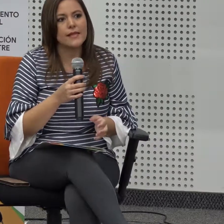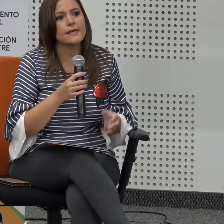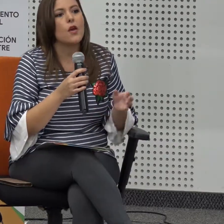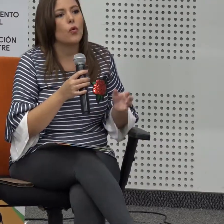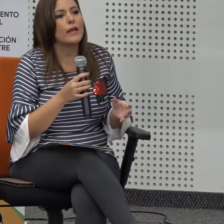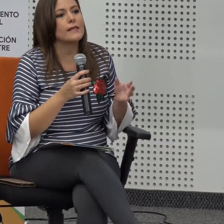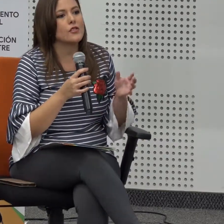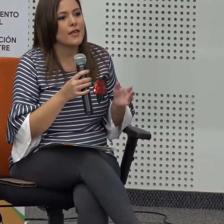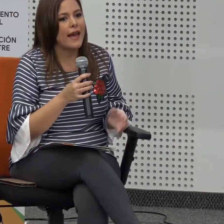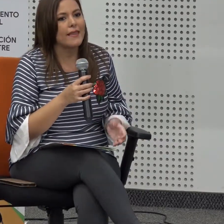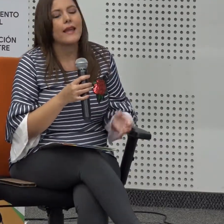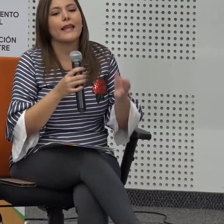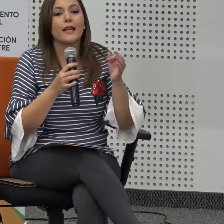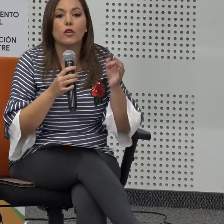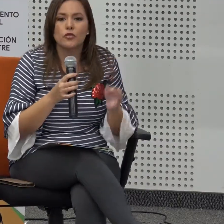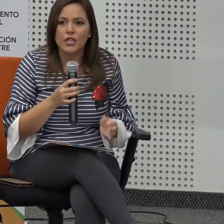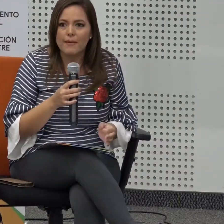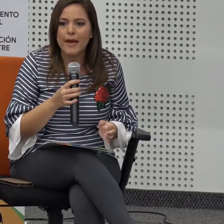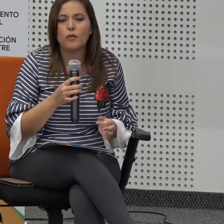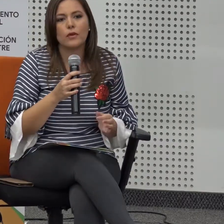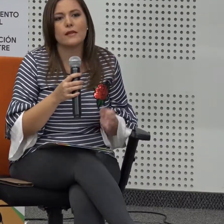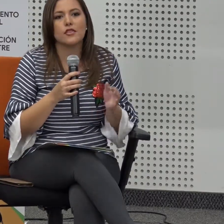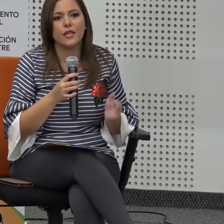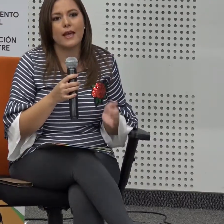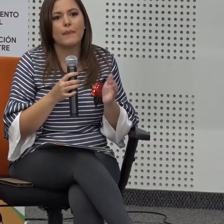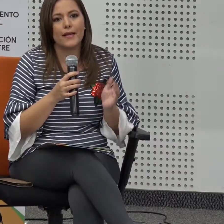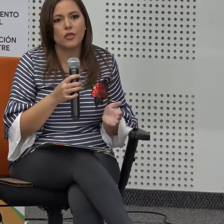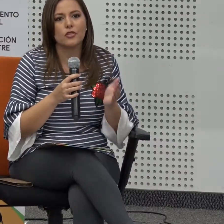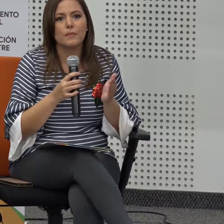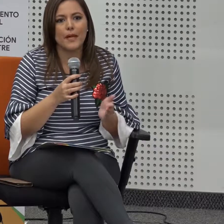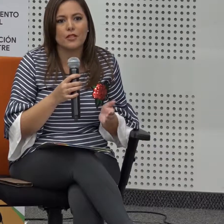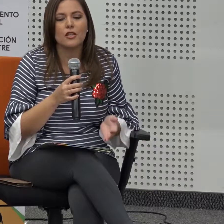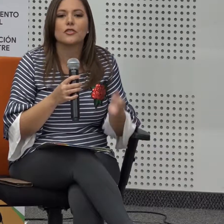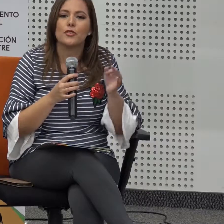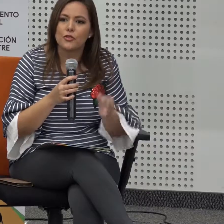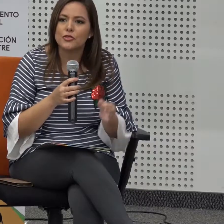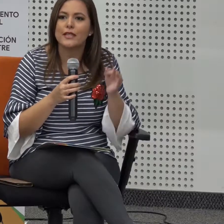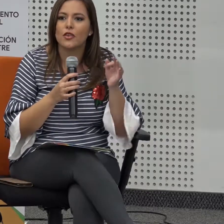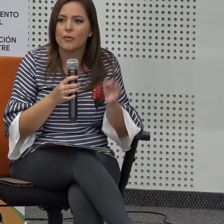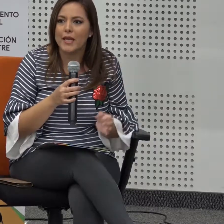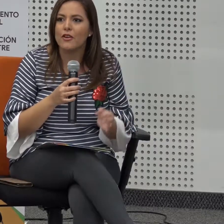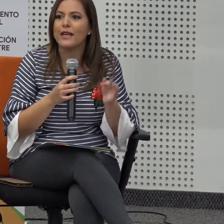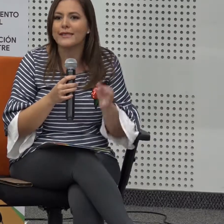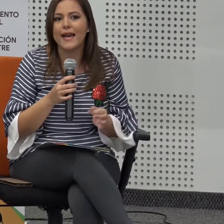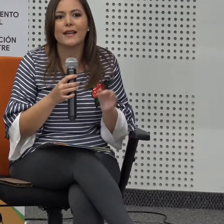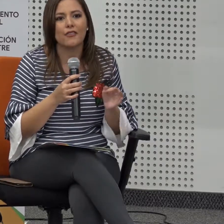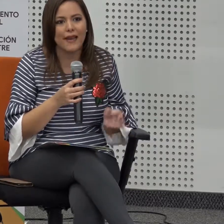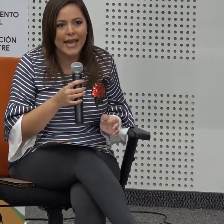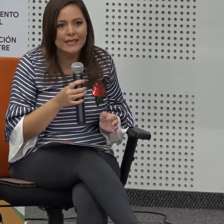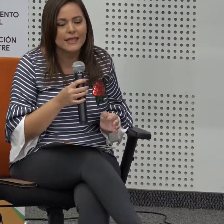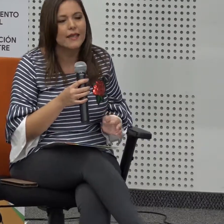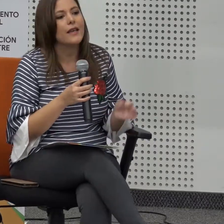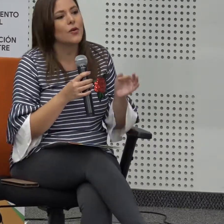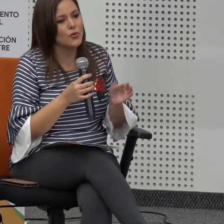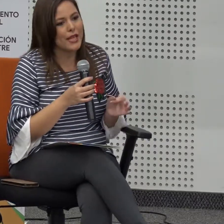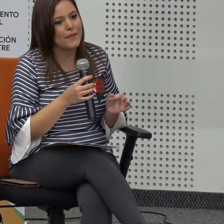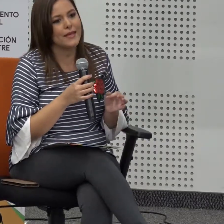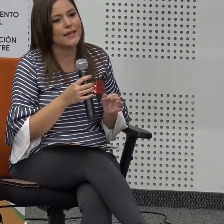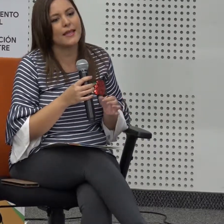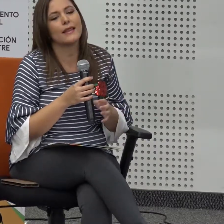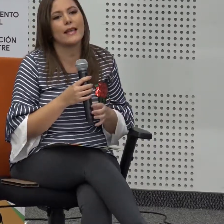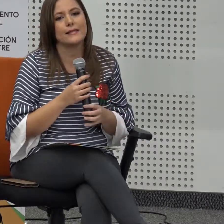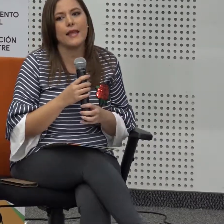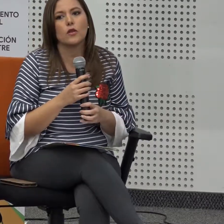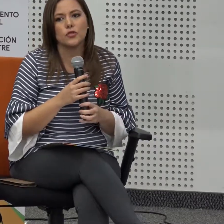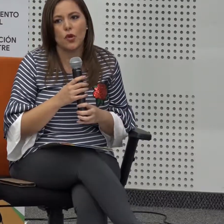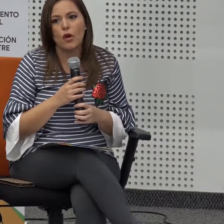diferencias una sociedad inclusiva una sociedad para todos y para todos y un santo domingo que sea referente justamente